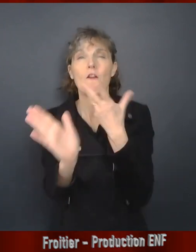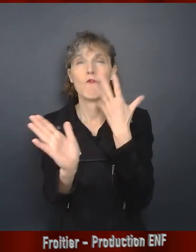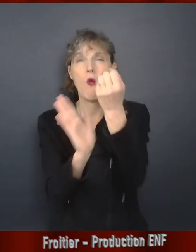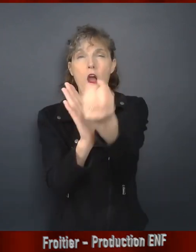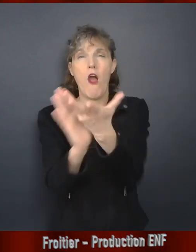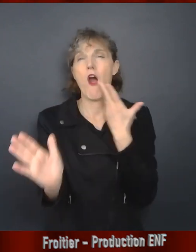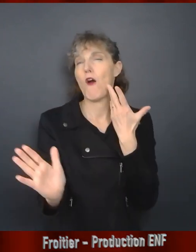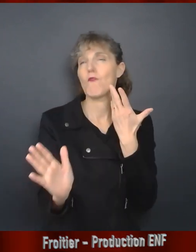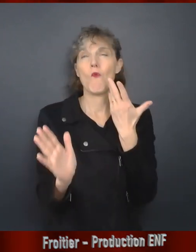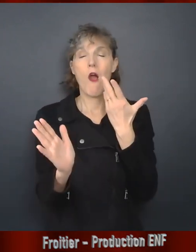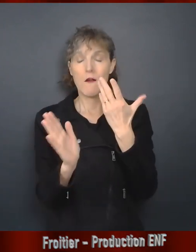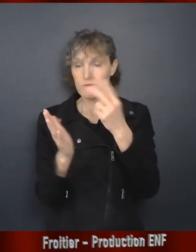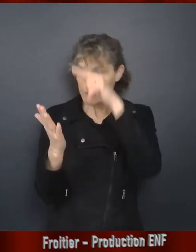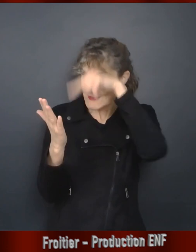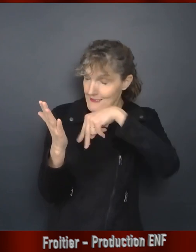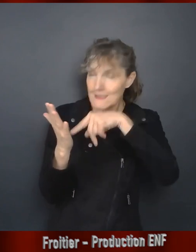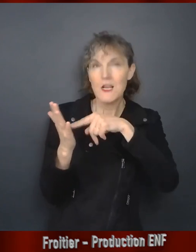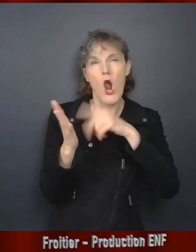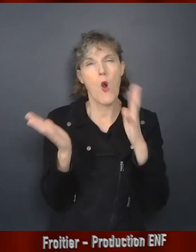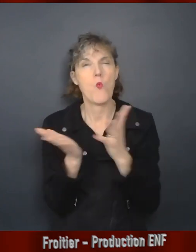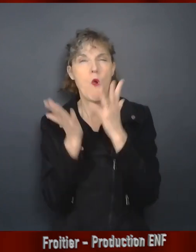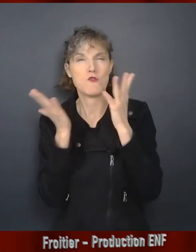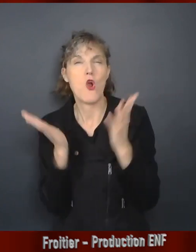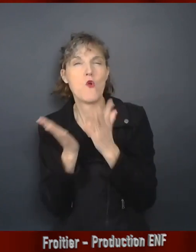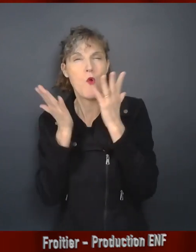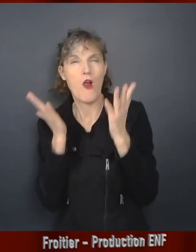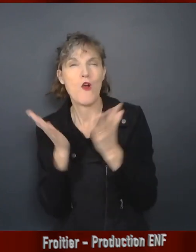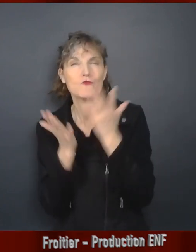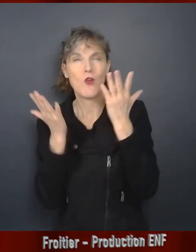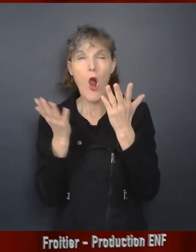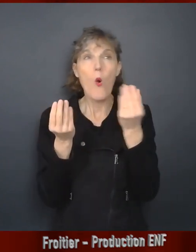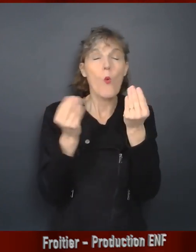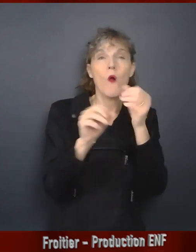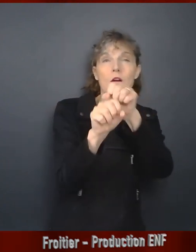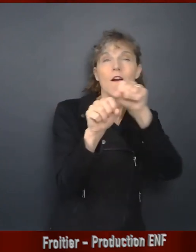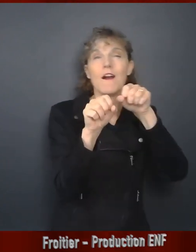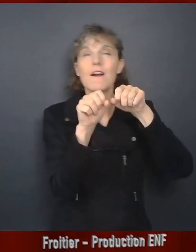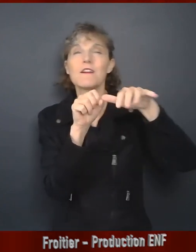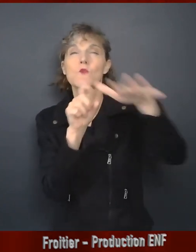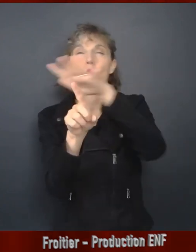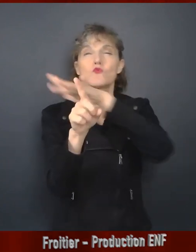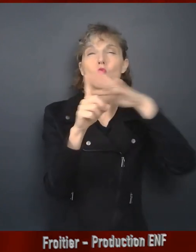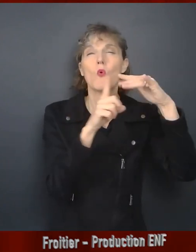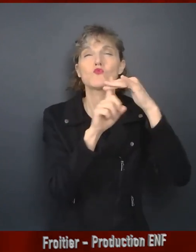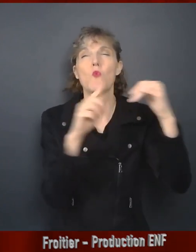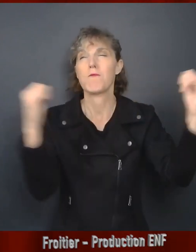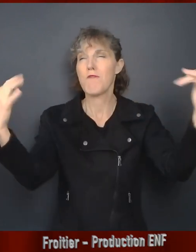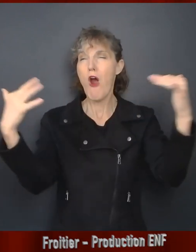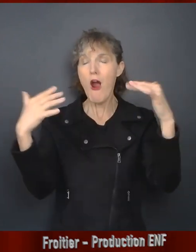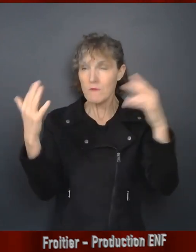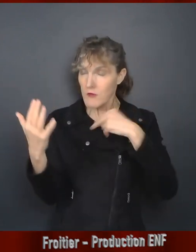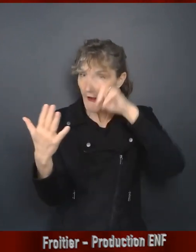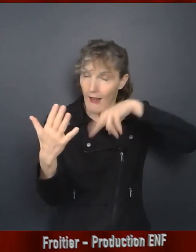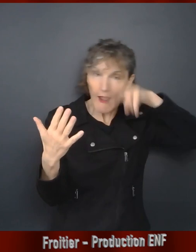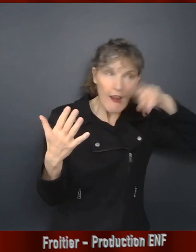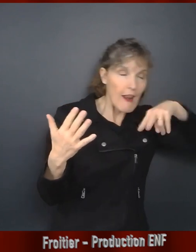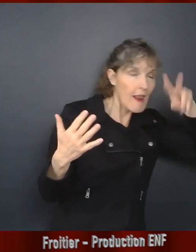sur mes réseaux sociaux. Vos mots signifient énormément pour moi